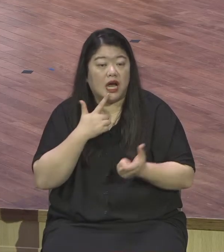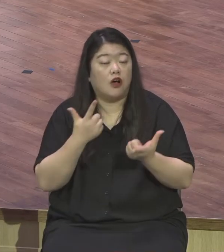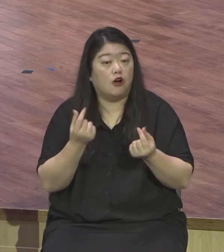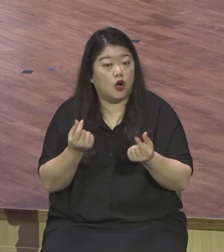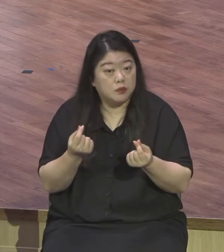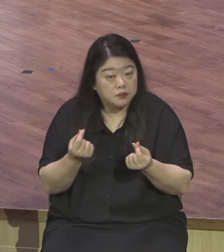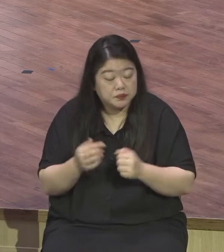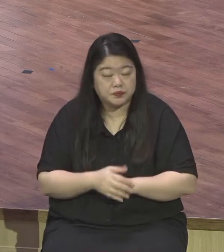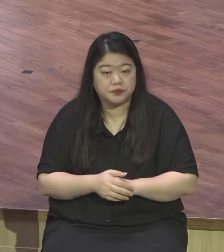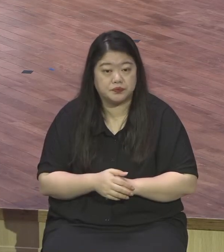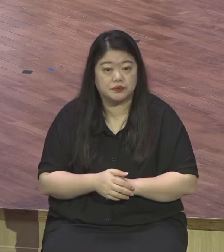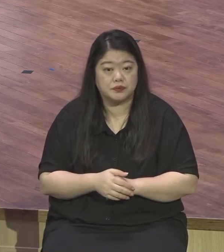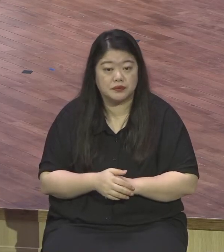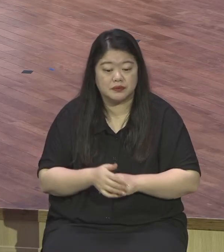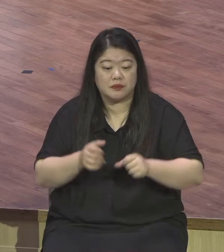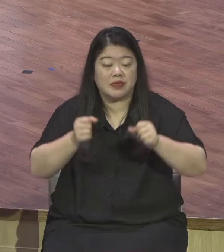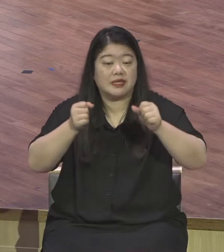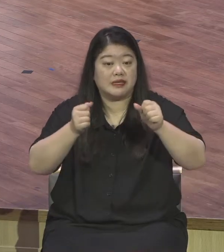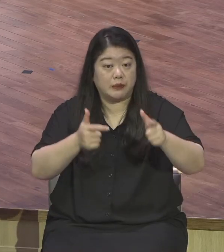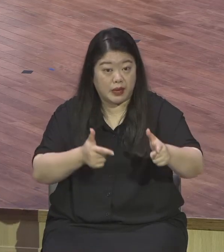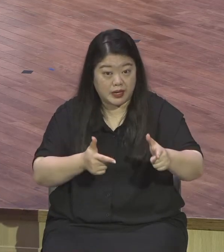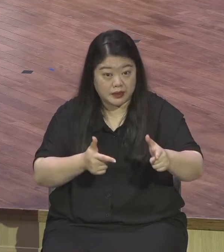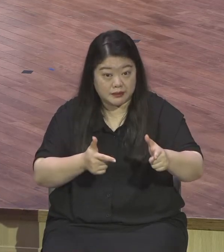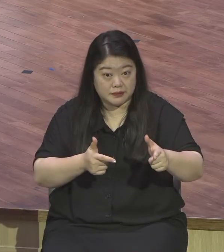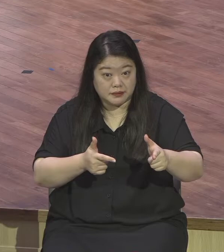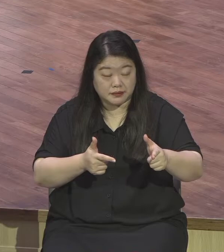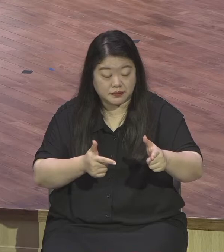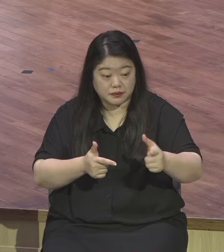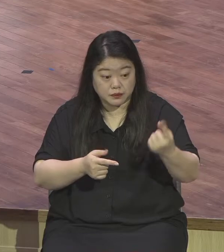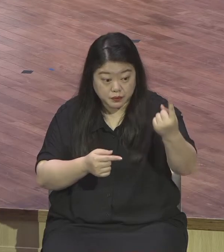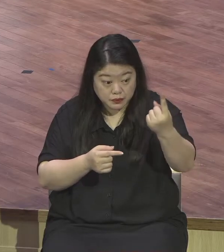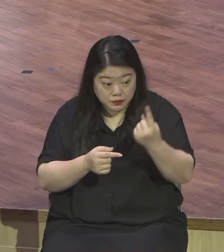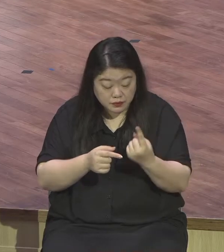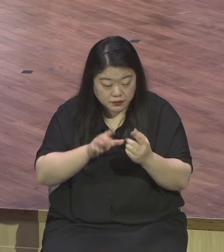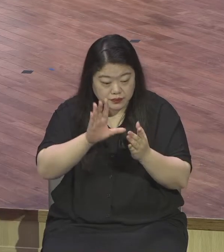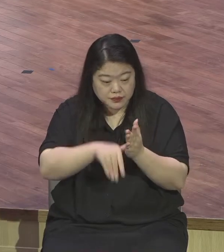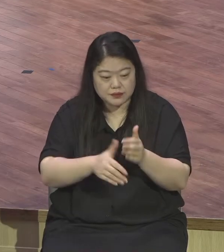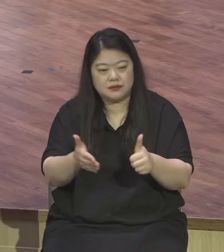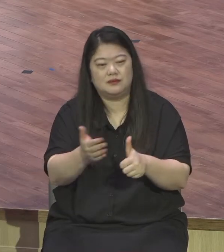기다려주지 않습니다 싹싹 지나갑니다